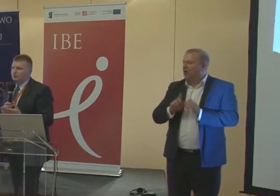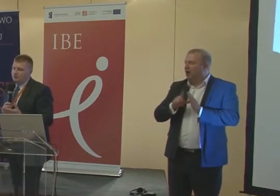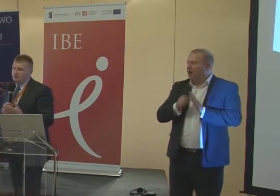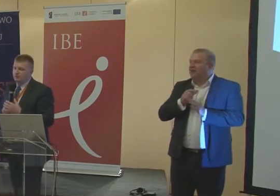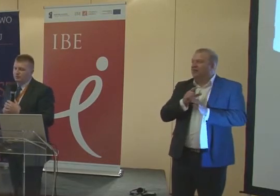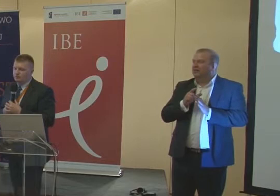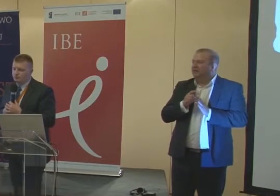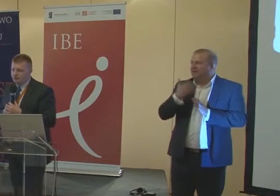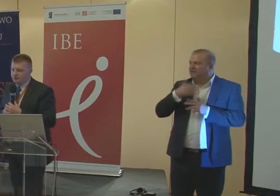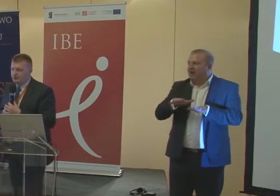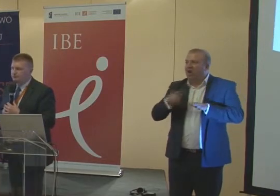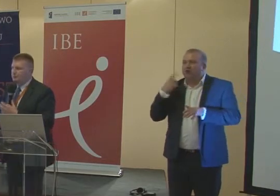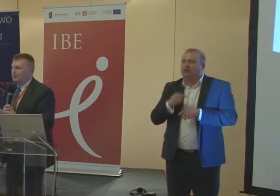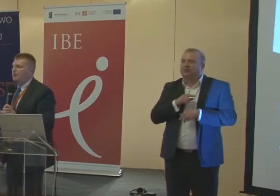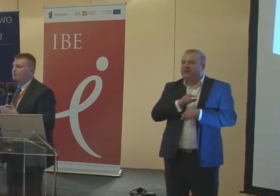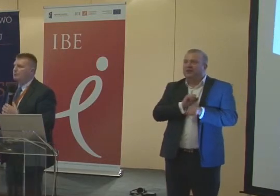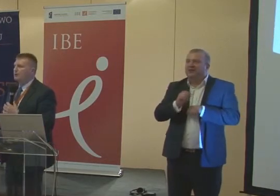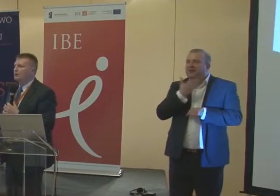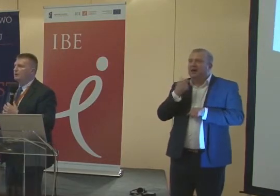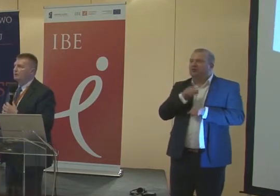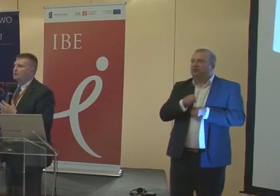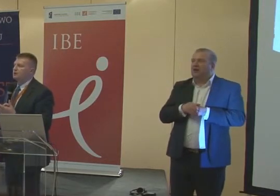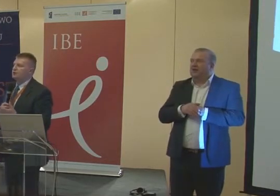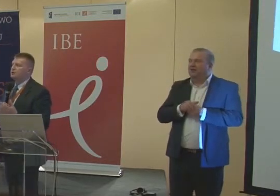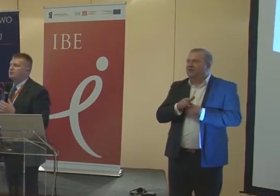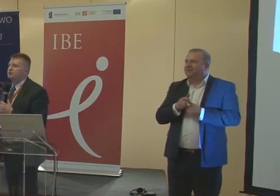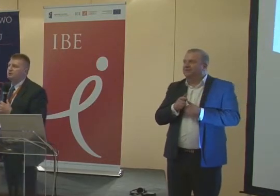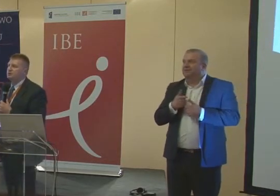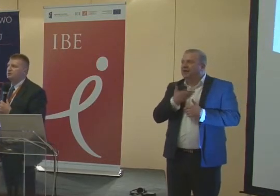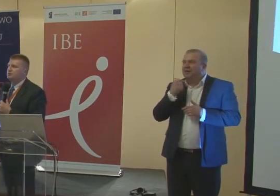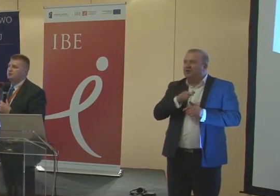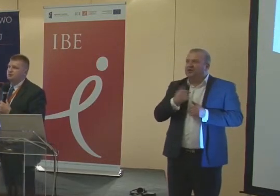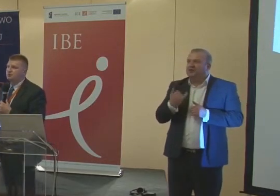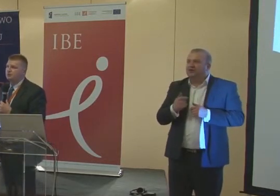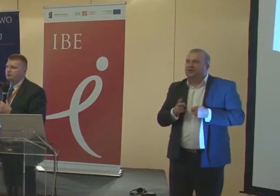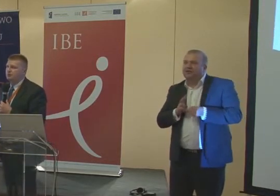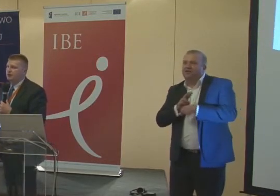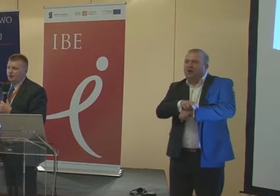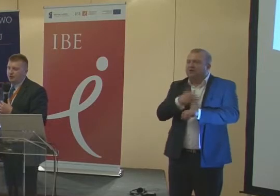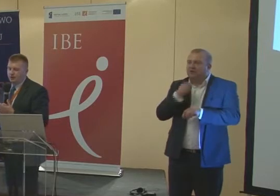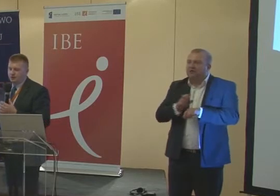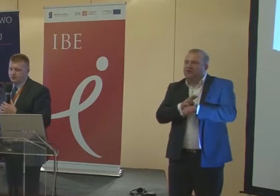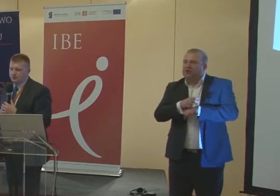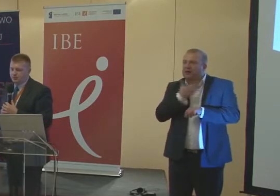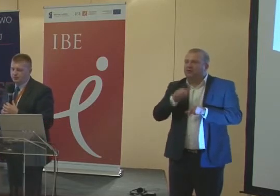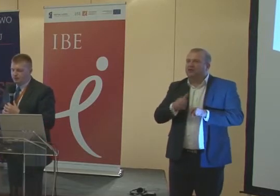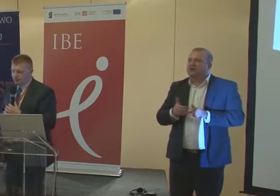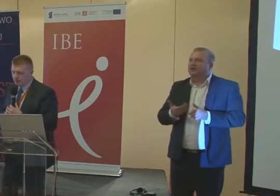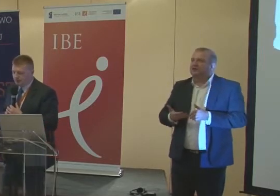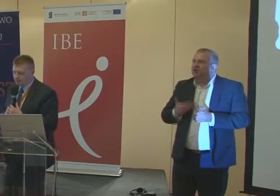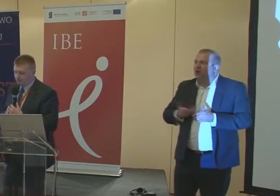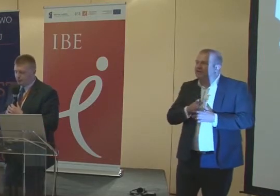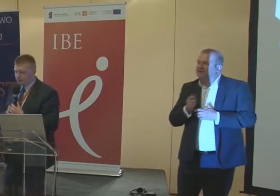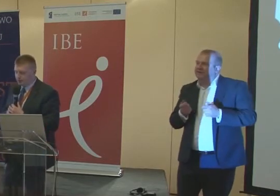wiele osób uważa, że nie ma tutaj włączania, czyli nie ma dzieci zdrowych z dziećmi tymi,